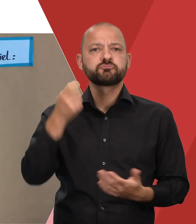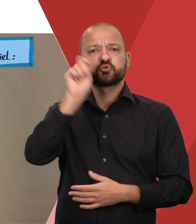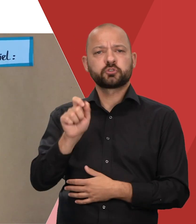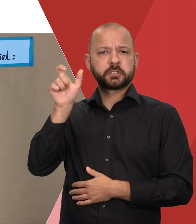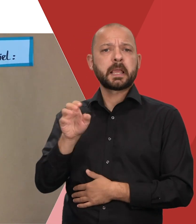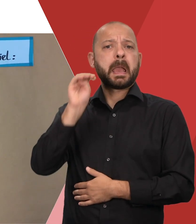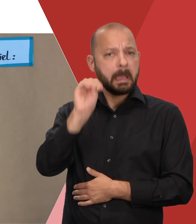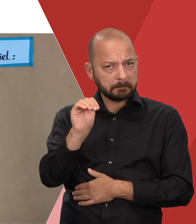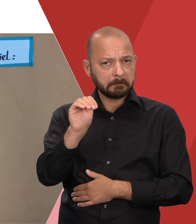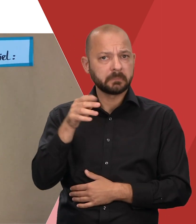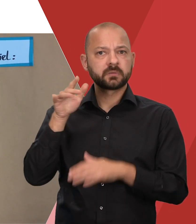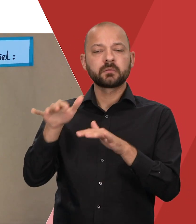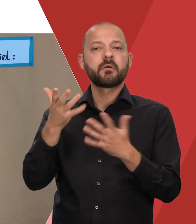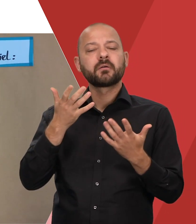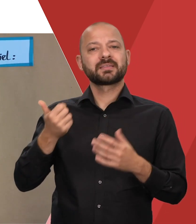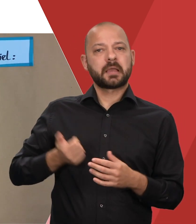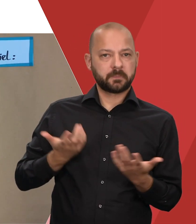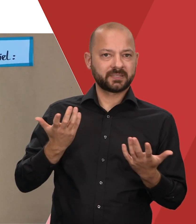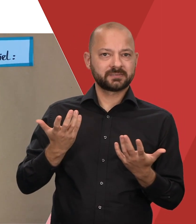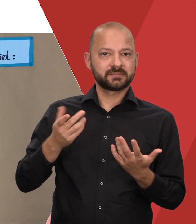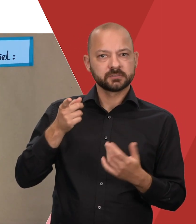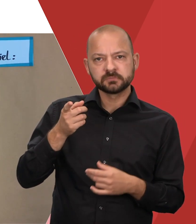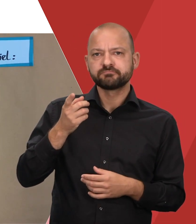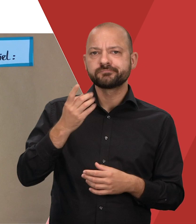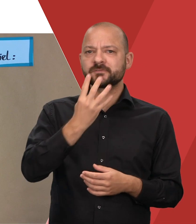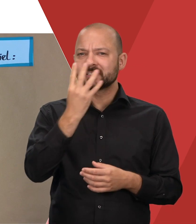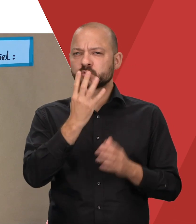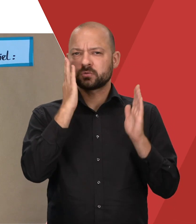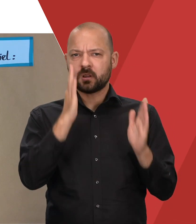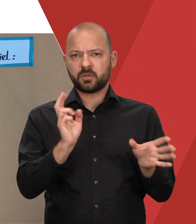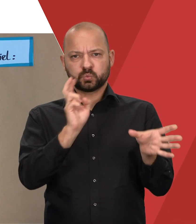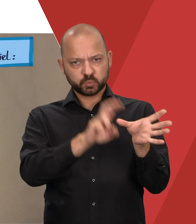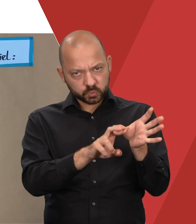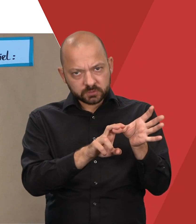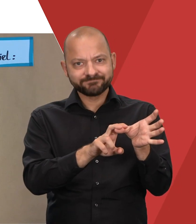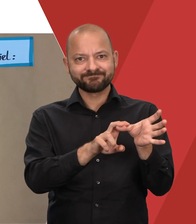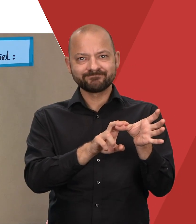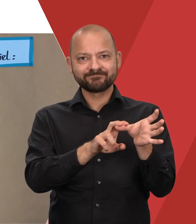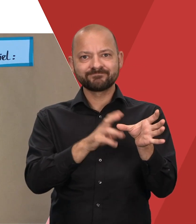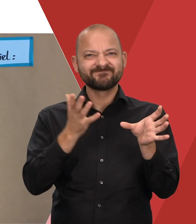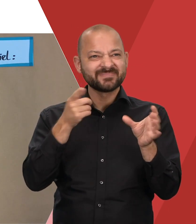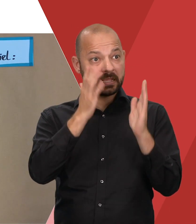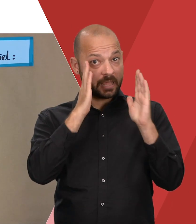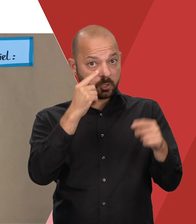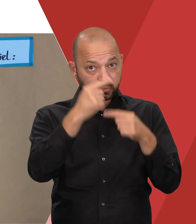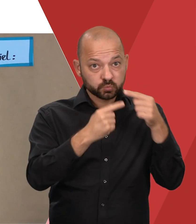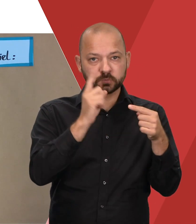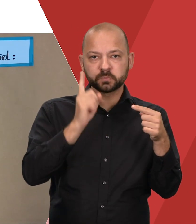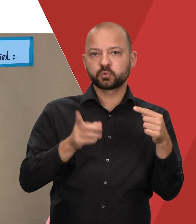Studentin M hat eine Diabeteserkrankung und nimmt an einer vierstündigen Klausur teil. Während der Klausur muss sie ihren